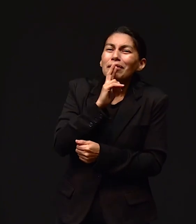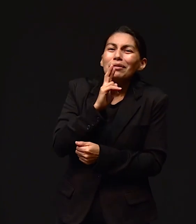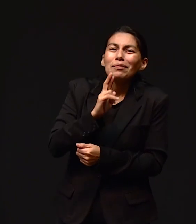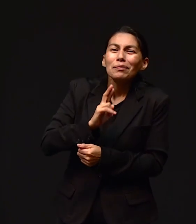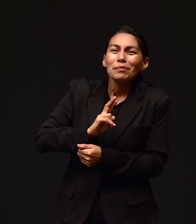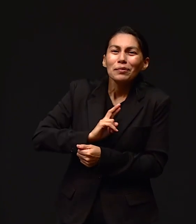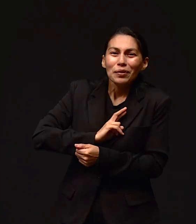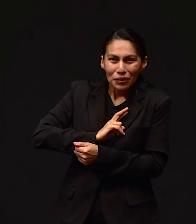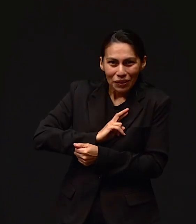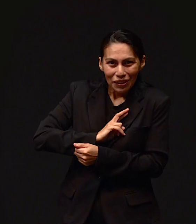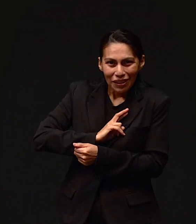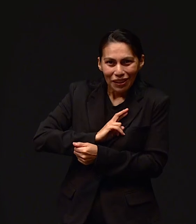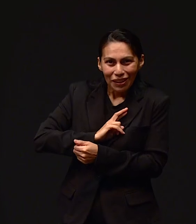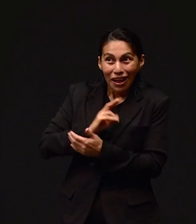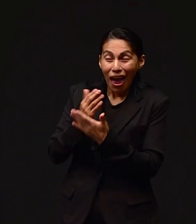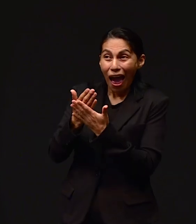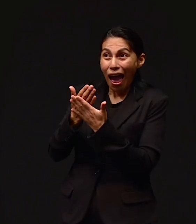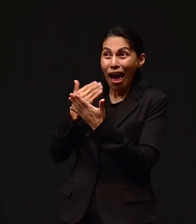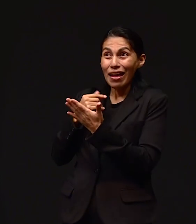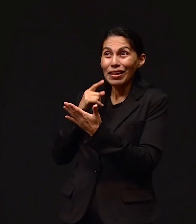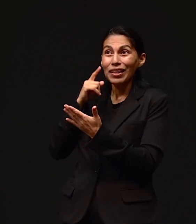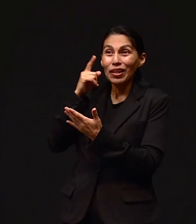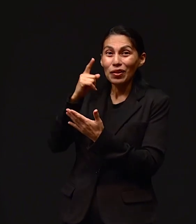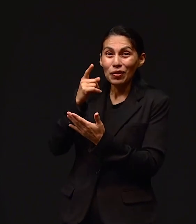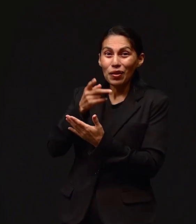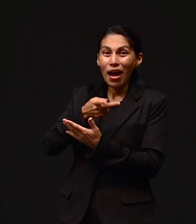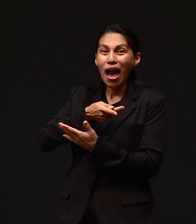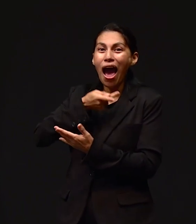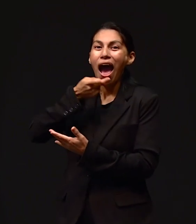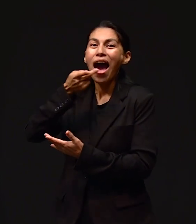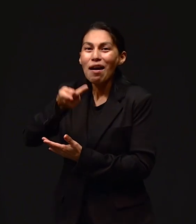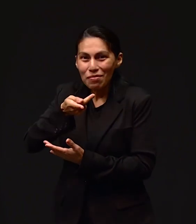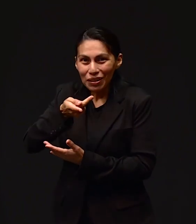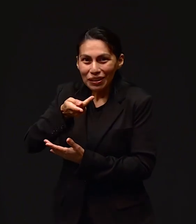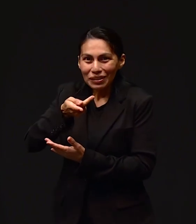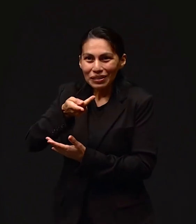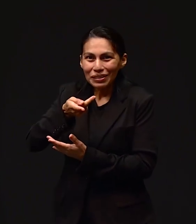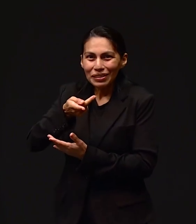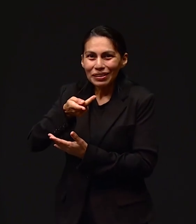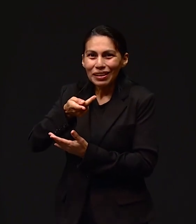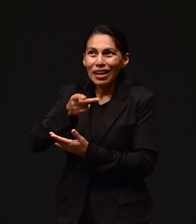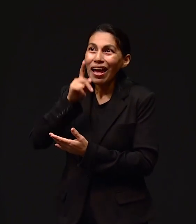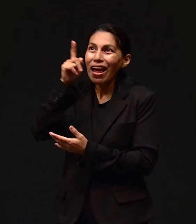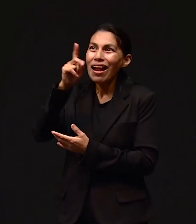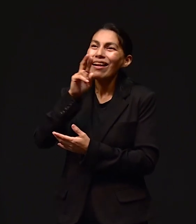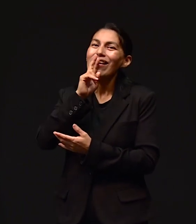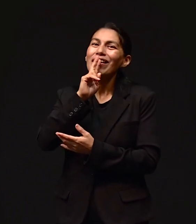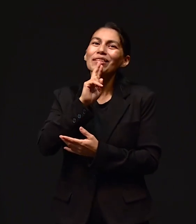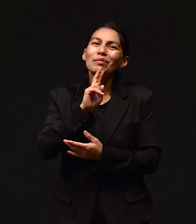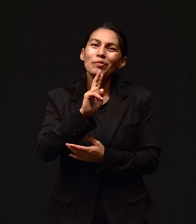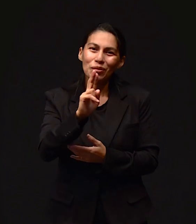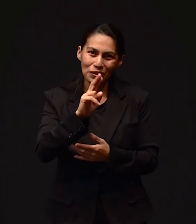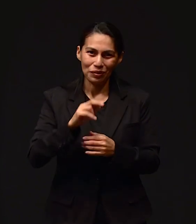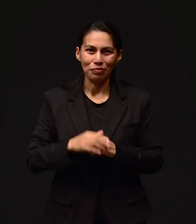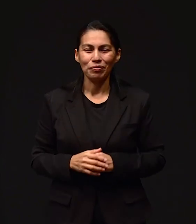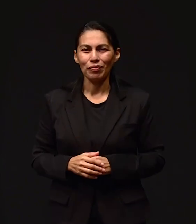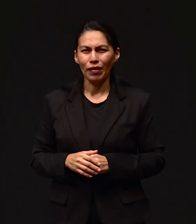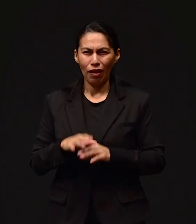maravilloso de él. que tú abras tu boca, él sabe lo que le vas Dice, antes de que clames, a mí yo ya te habría respondido.